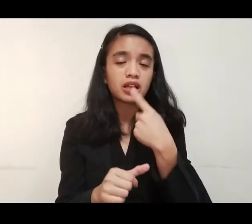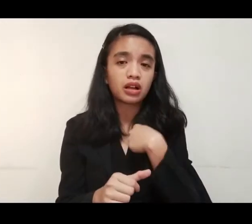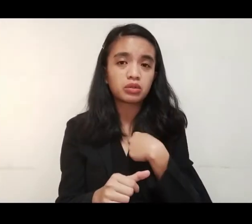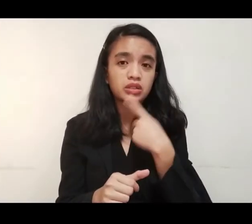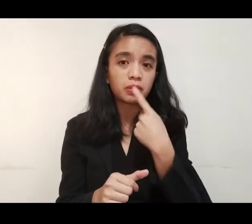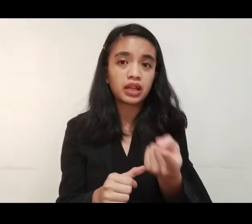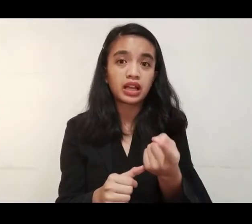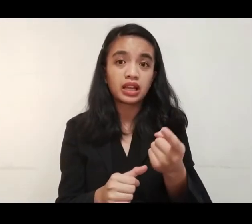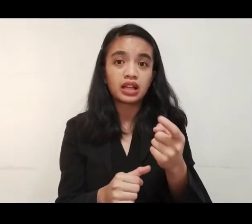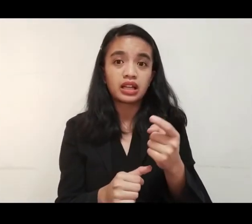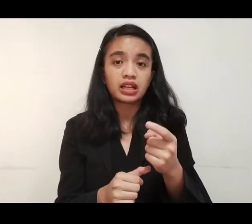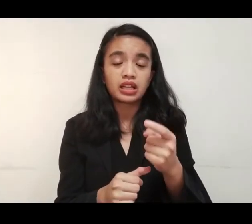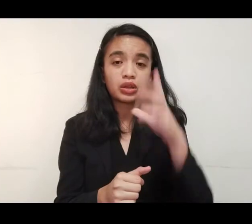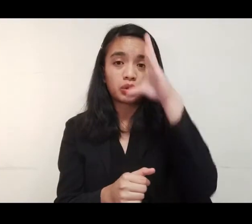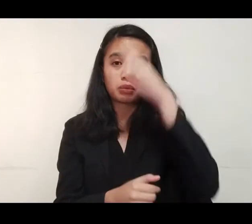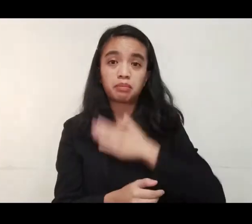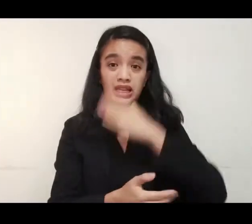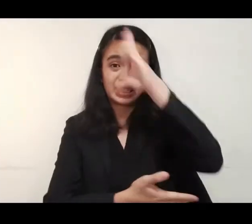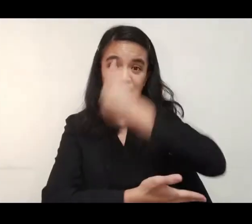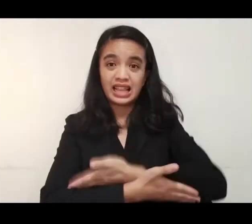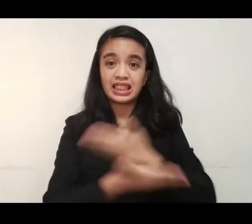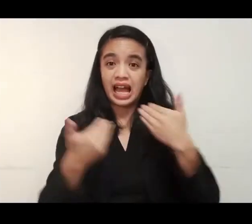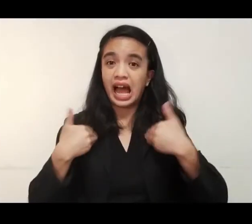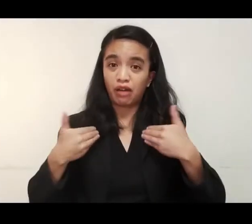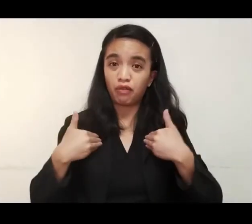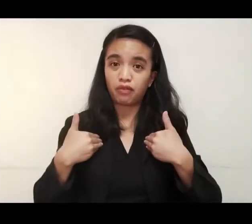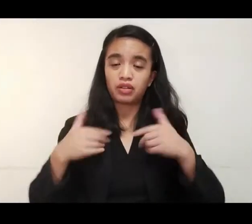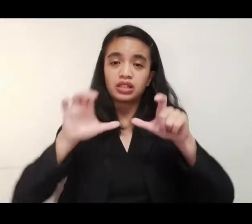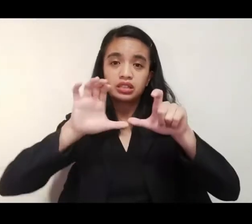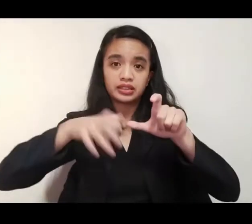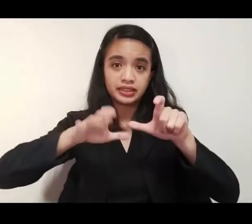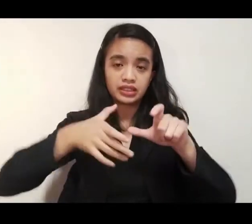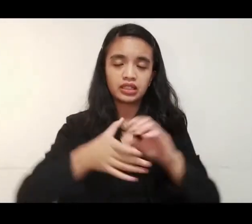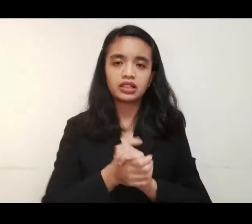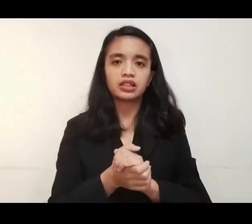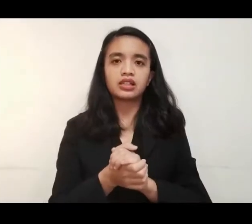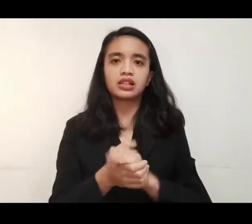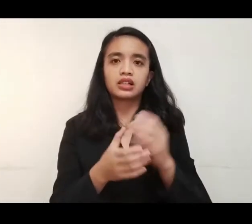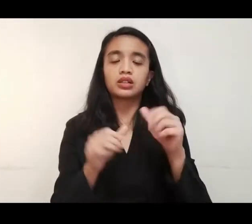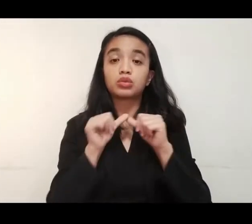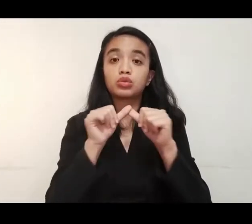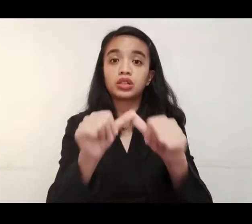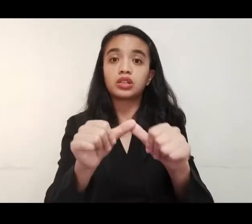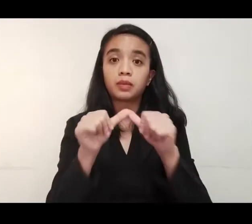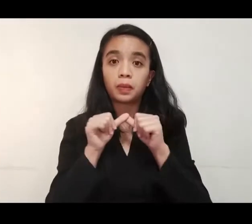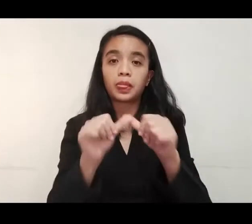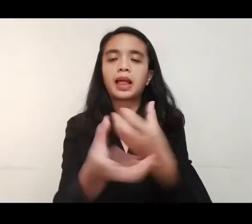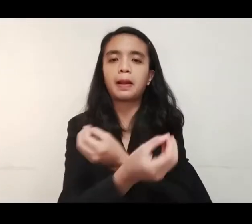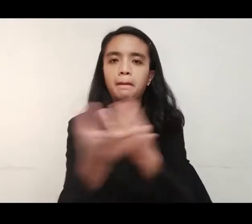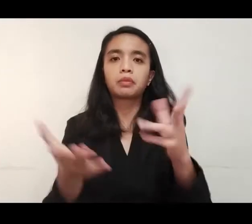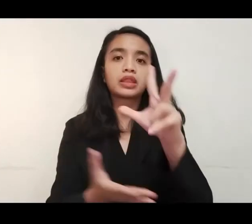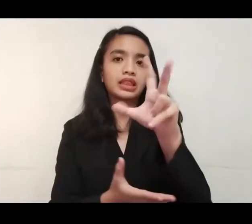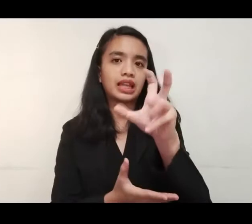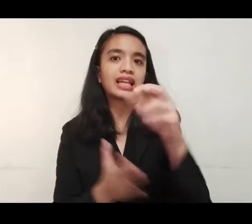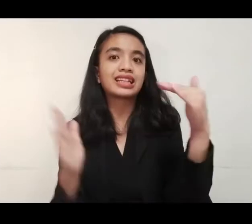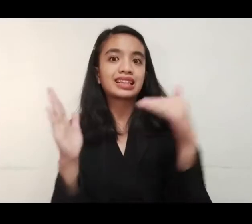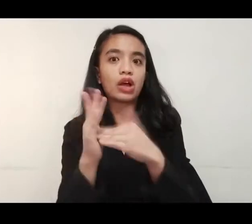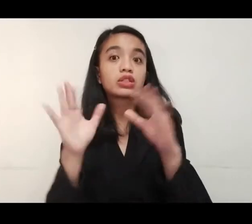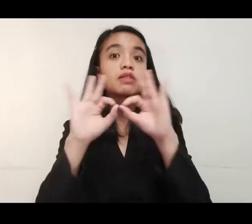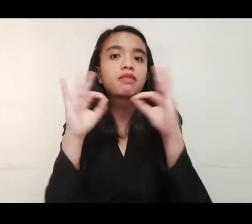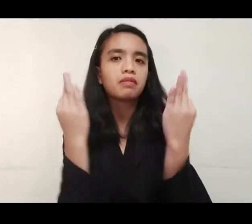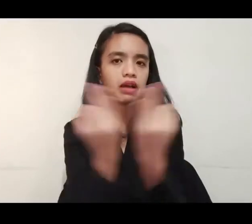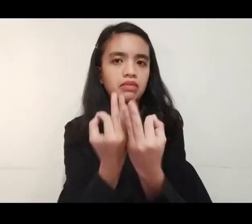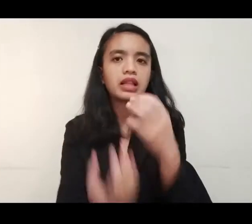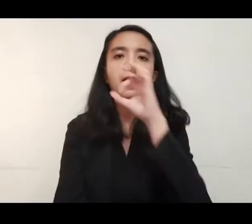ko, tsaka yung sinasabi ko na anak ko na may kapansanan. Sa Region 1, kasalukuyan pa rin ang distribusyon ng ayuda sa